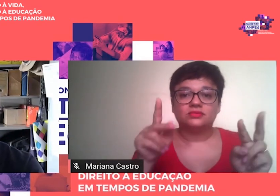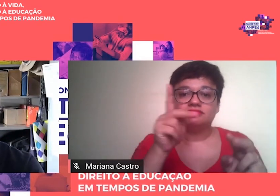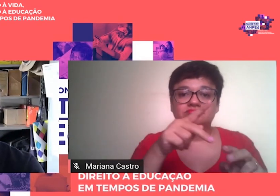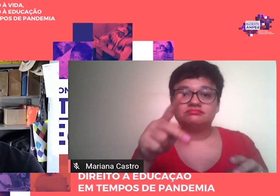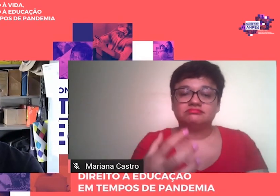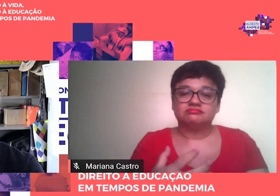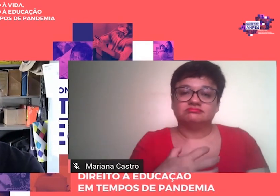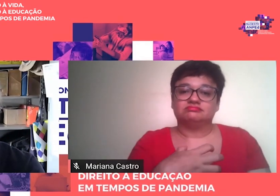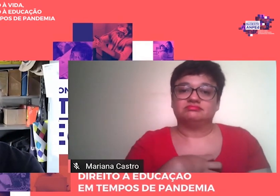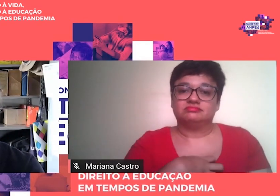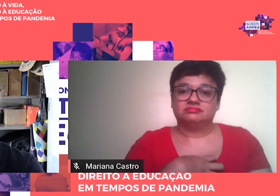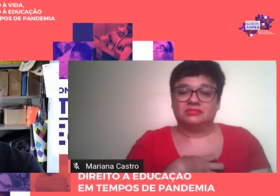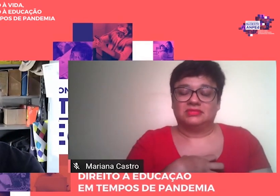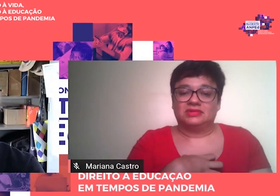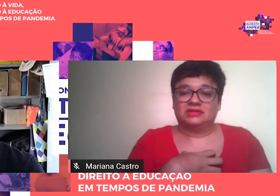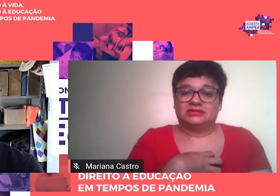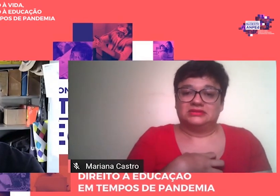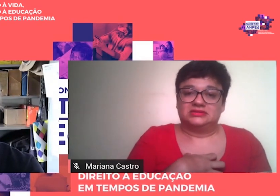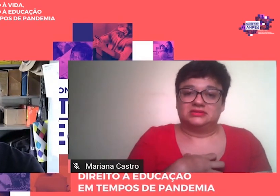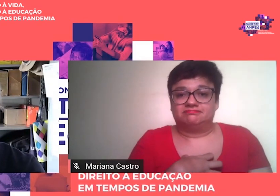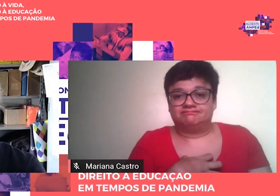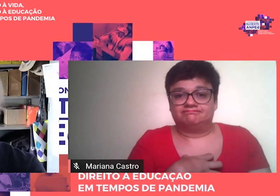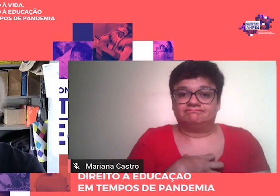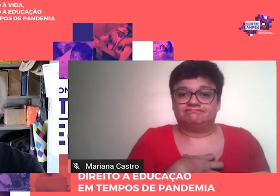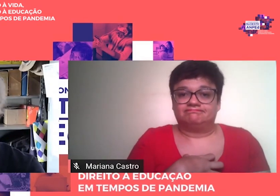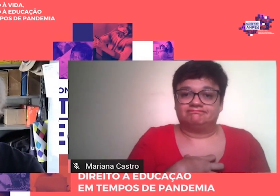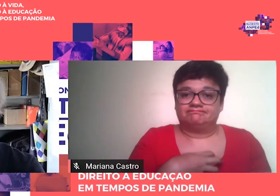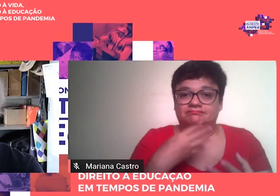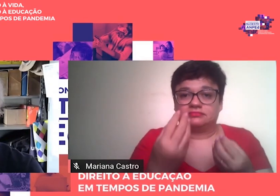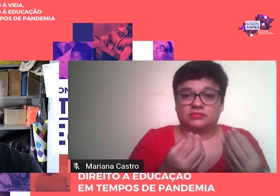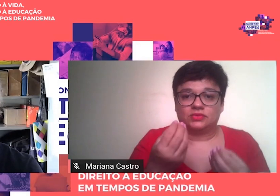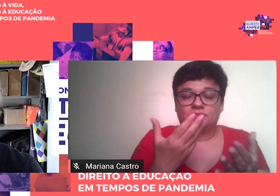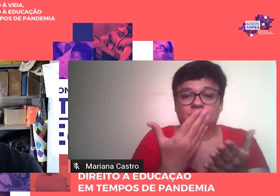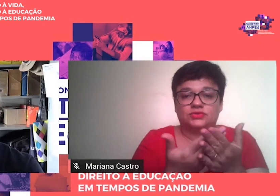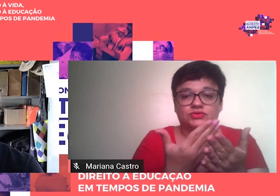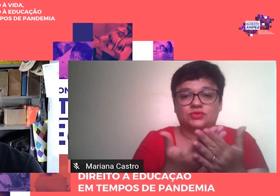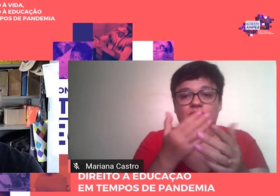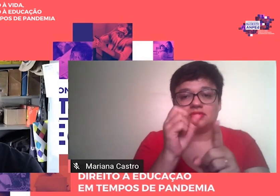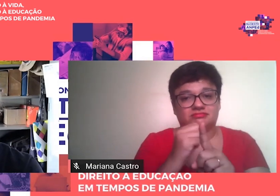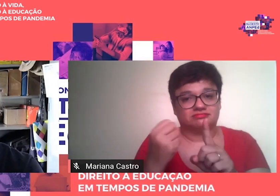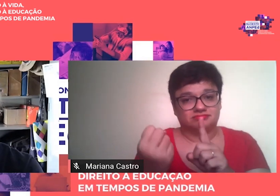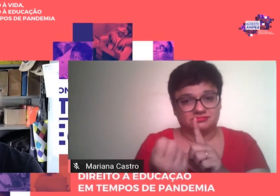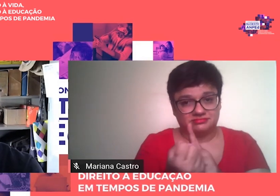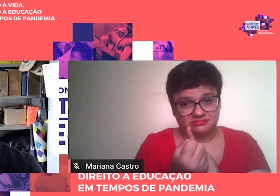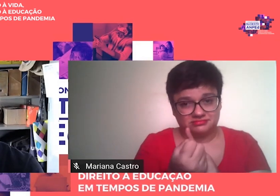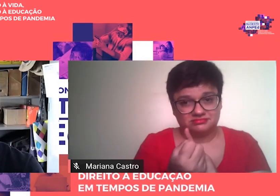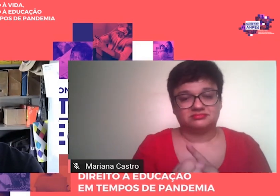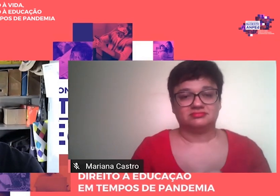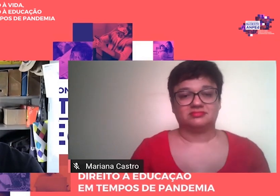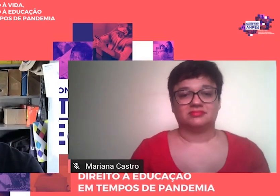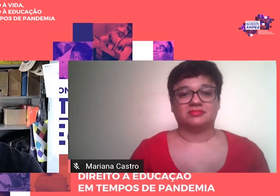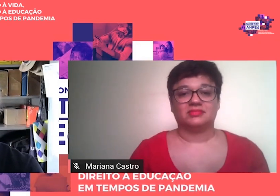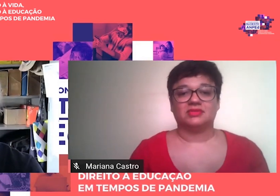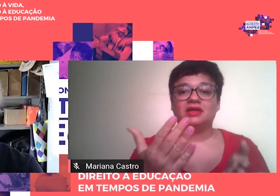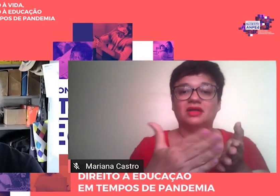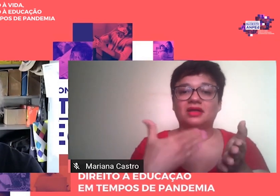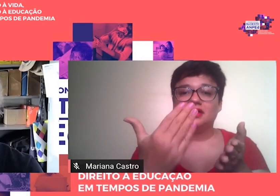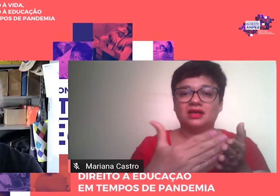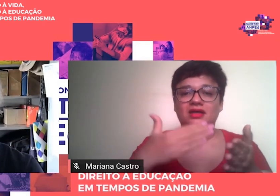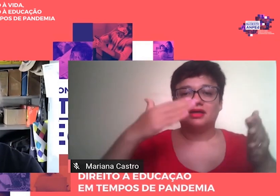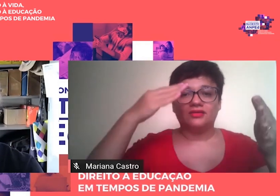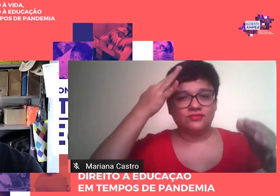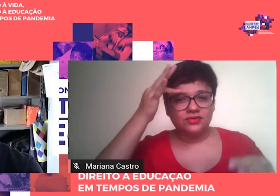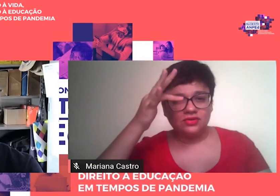impotentes diante das condições da escola e da sociedade. Era como se as obras de filósofos e